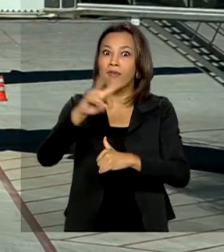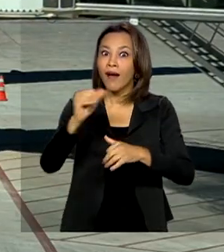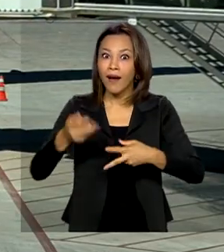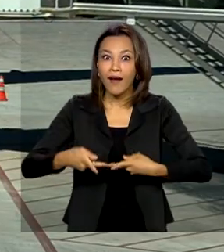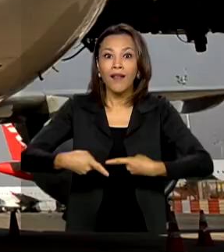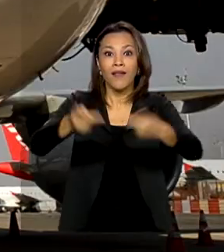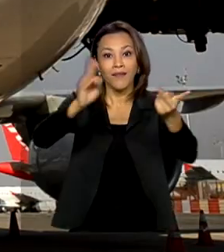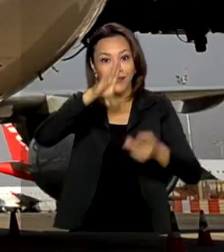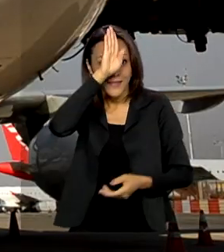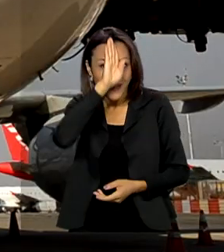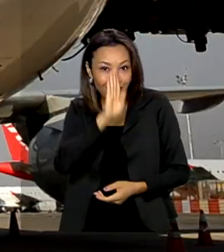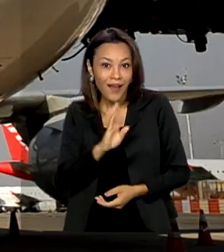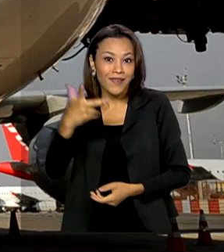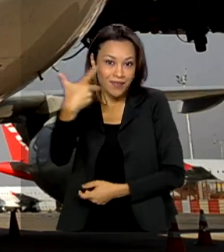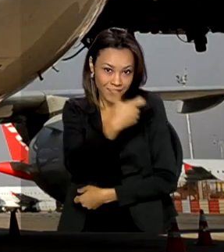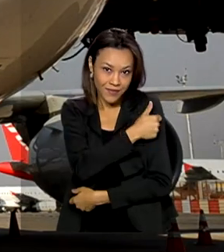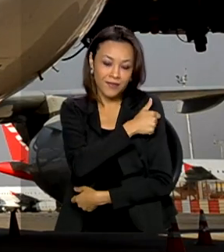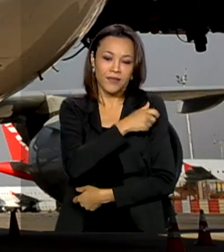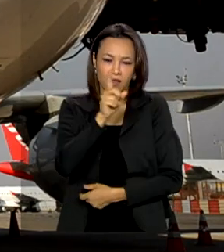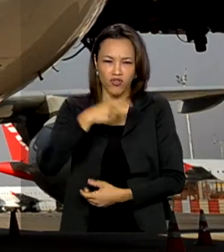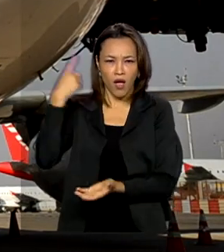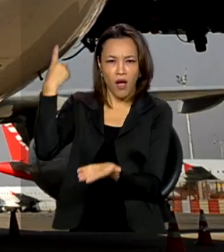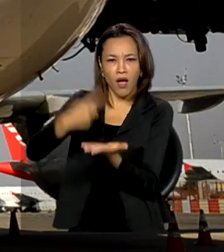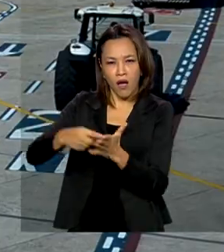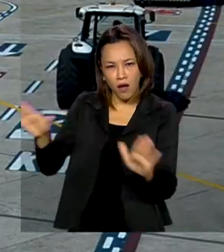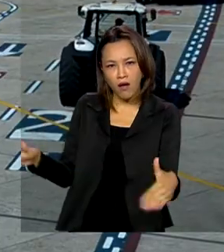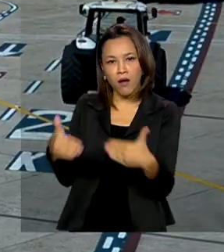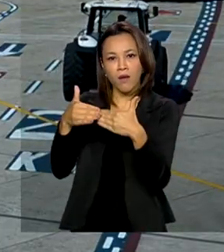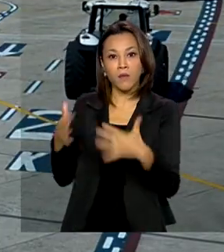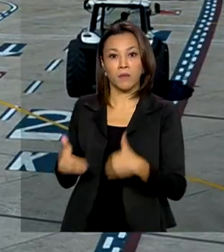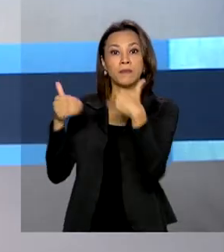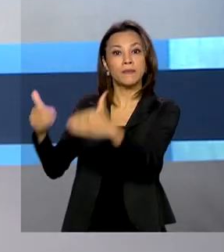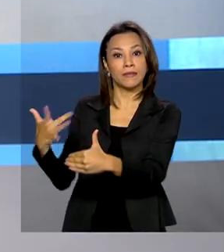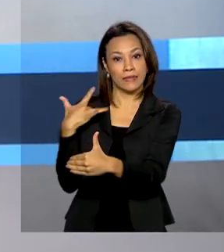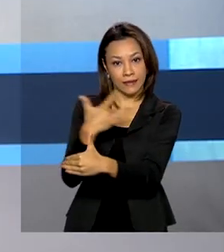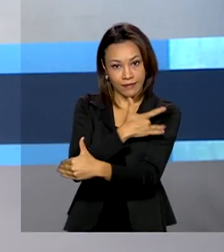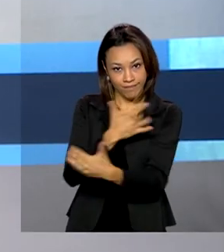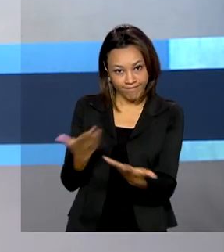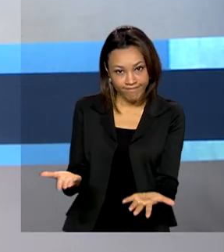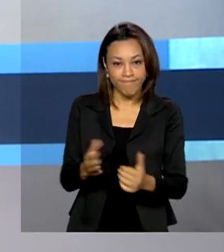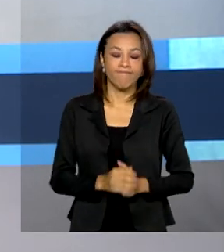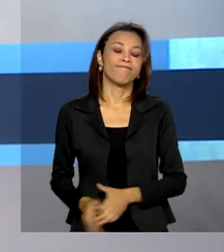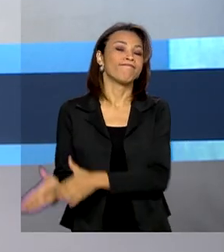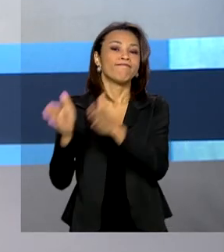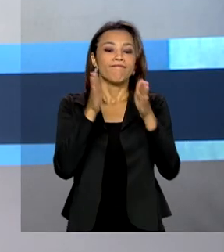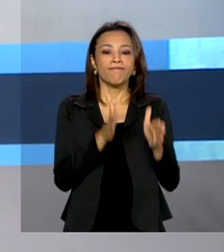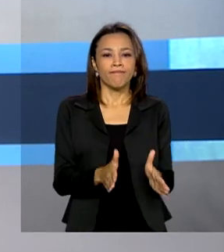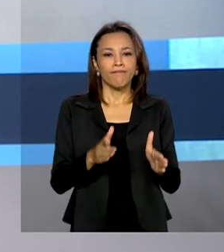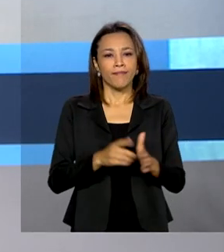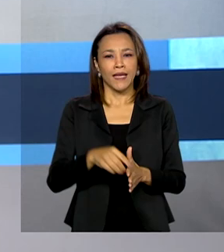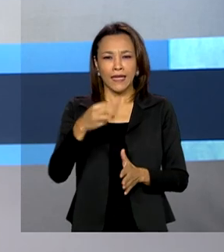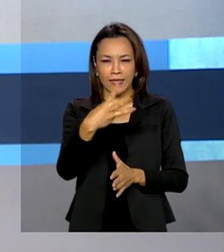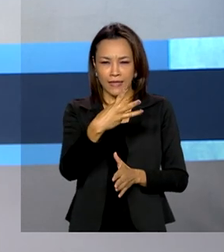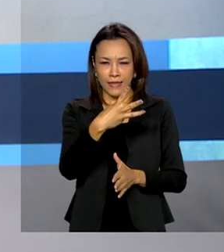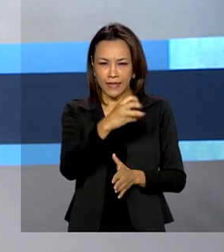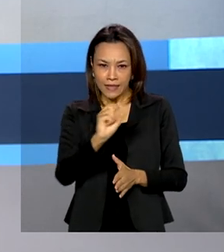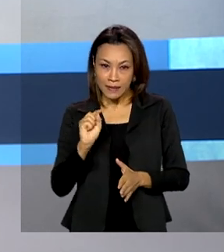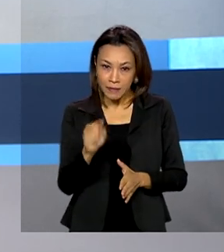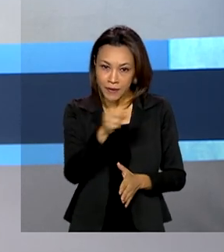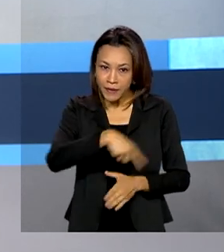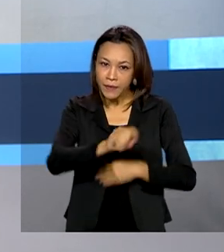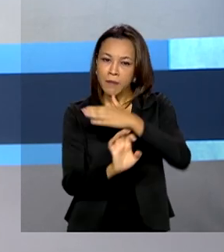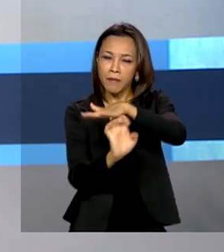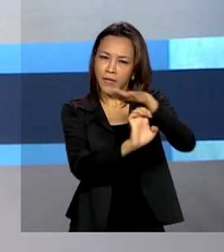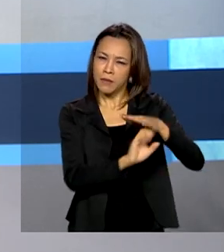graça as doses. O acordo foi fechado com o Ministério da Saúde. E veja também, 300 mil empresas